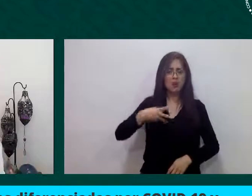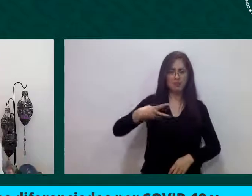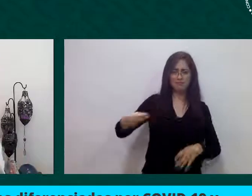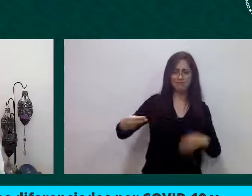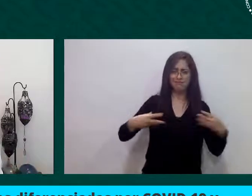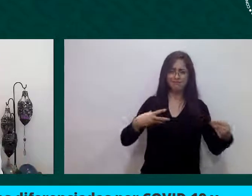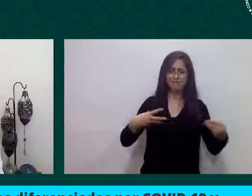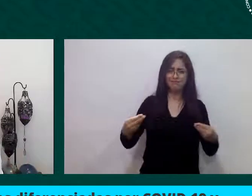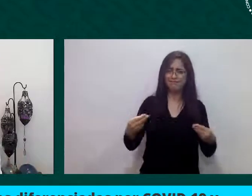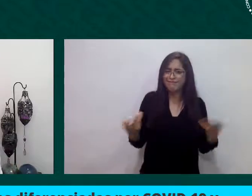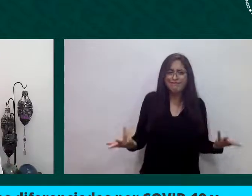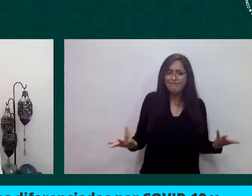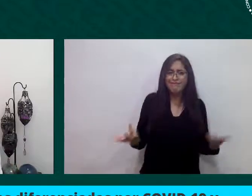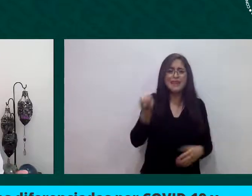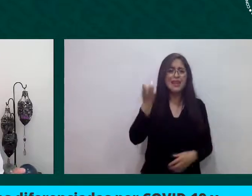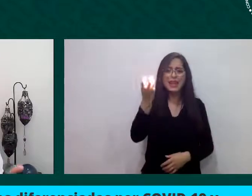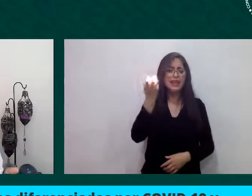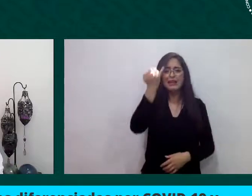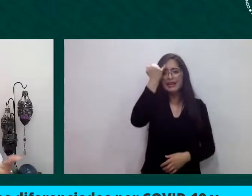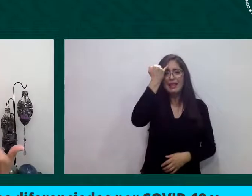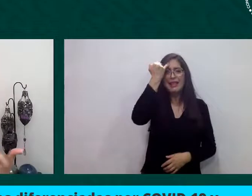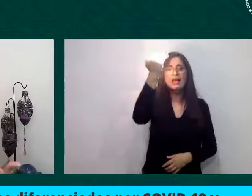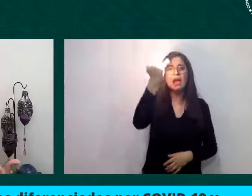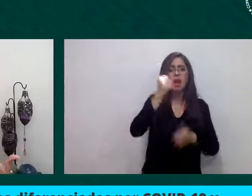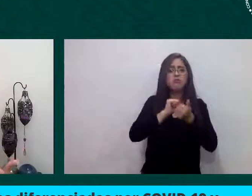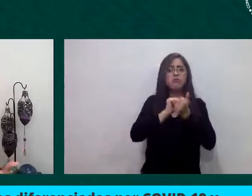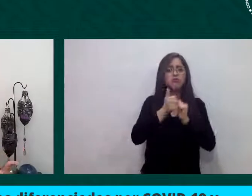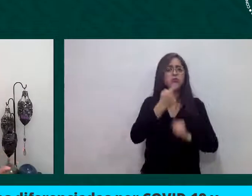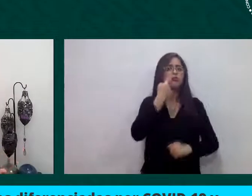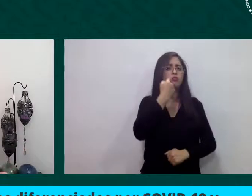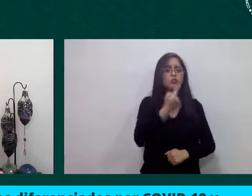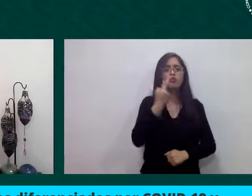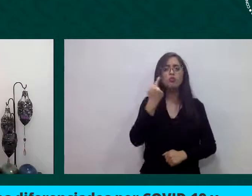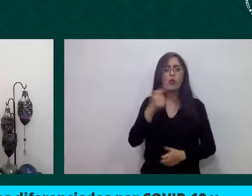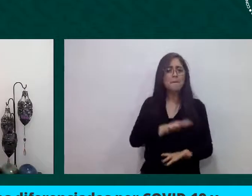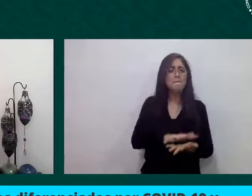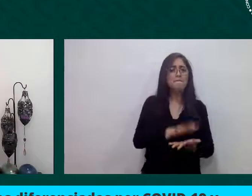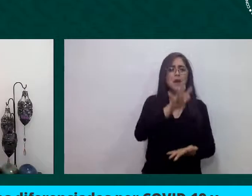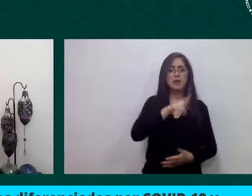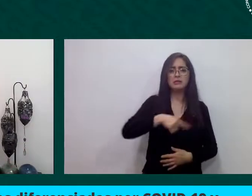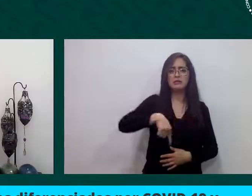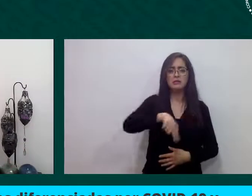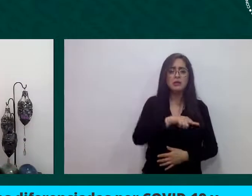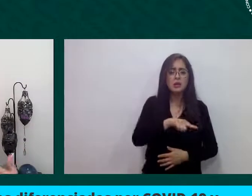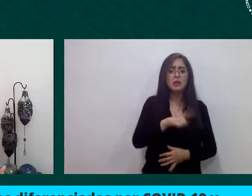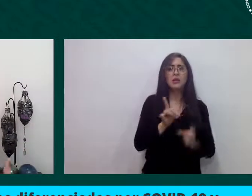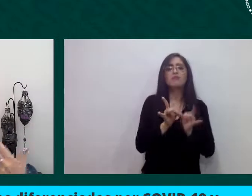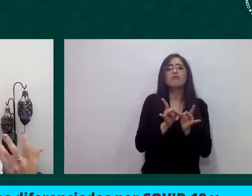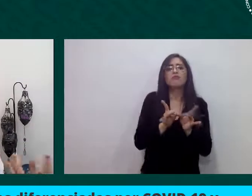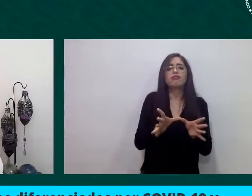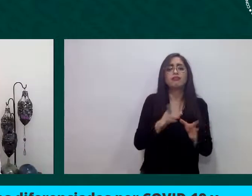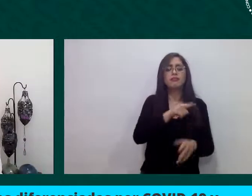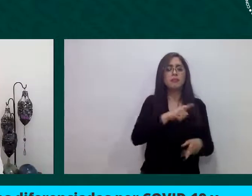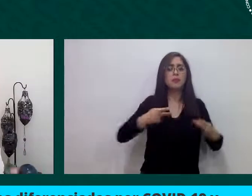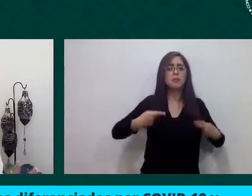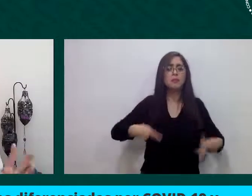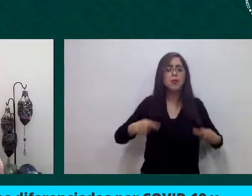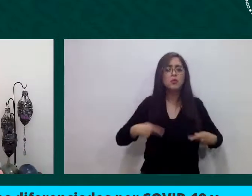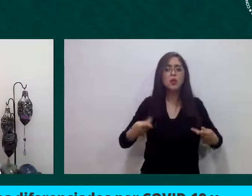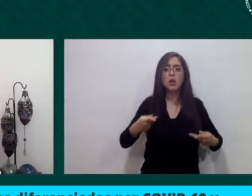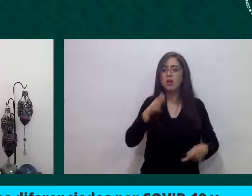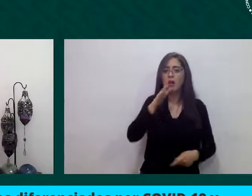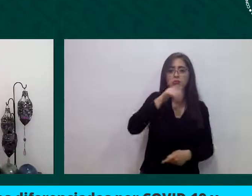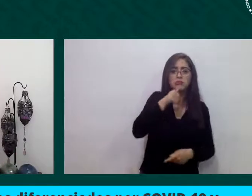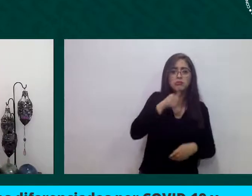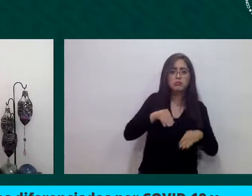que se ha visto cada vez más frecuente. Y, por consiguiente, pues las personas en movilidad no han querido asistir o